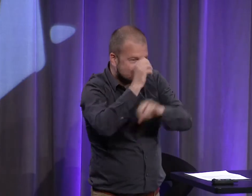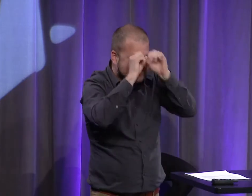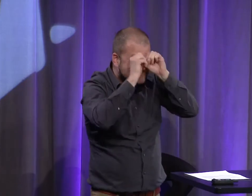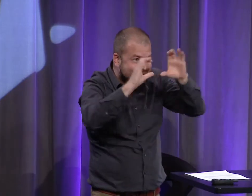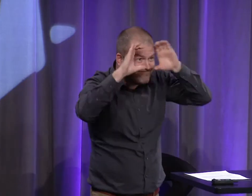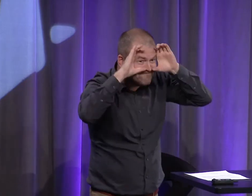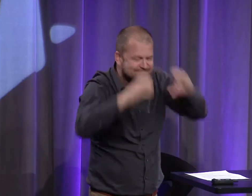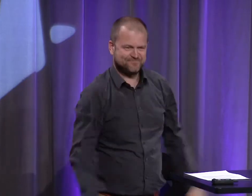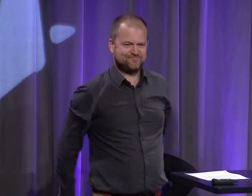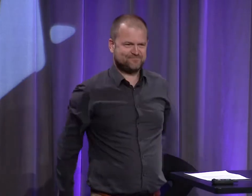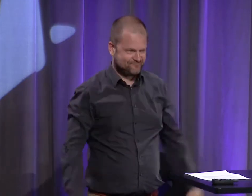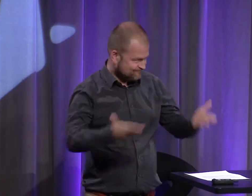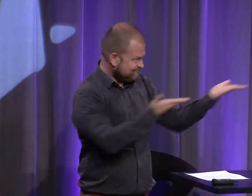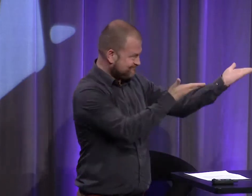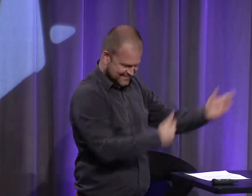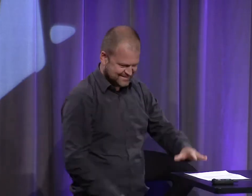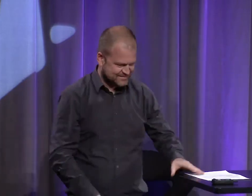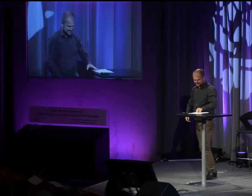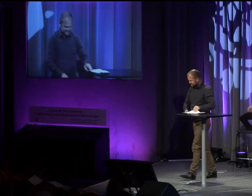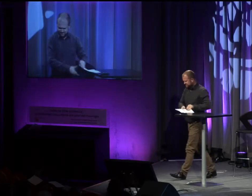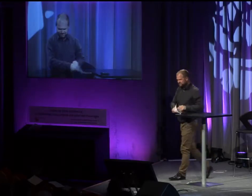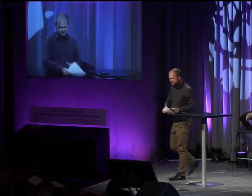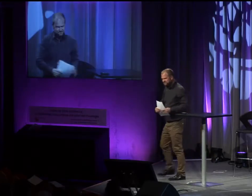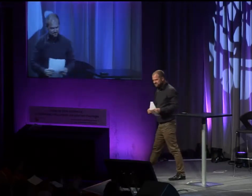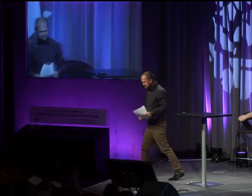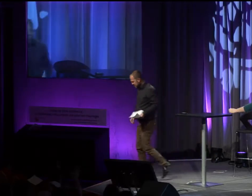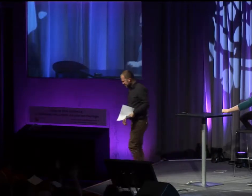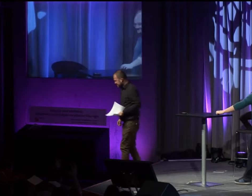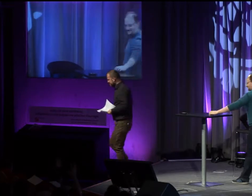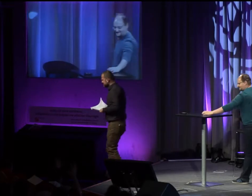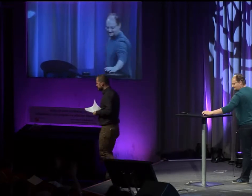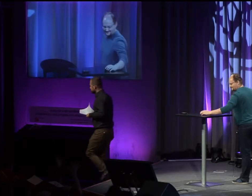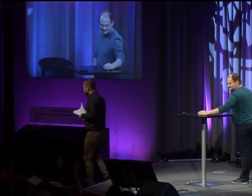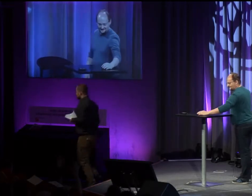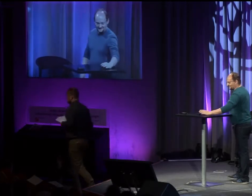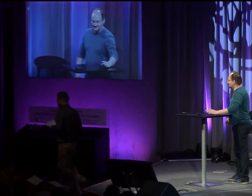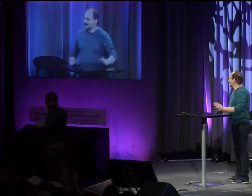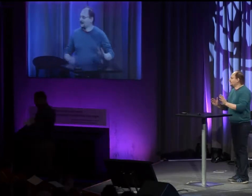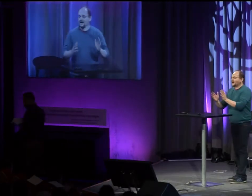le Moyen-Âge. Et écoutons tous ensemble, attentivement, Yann. Merci.